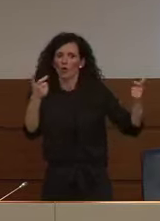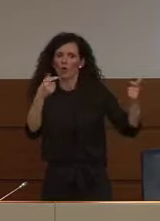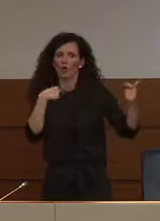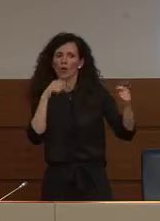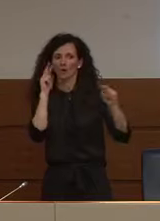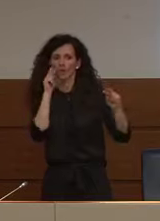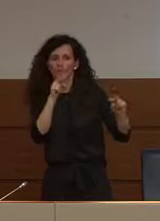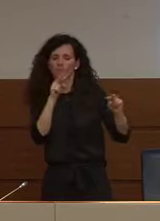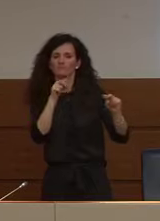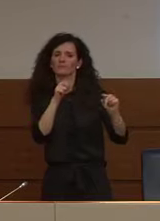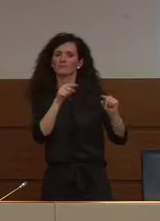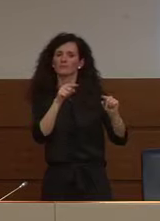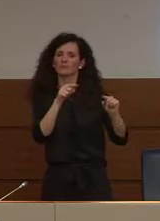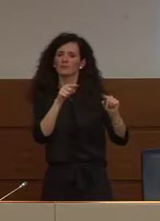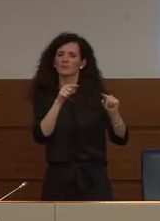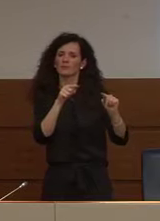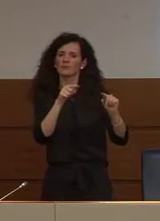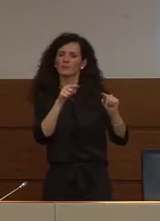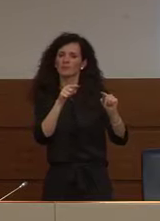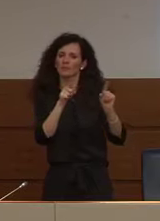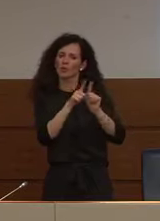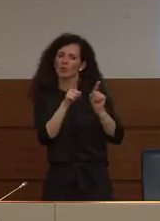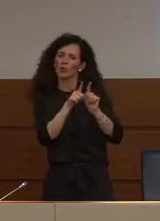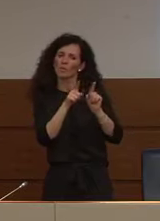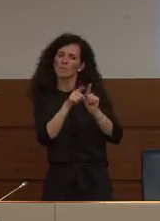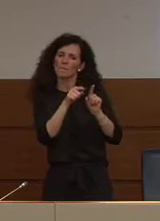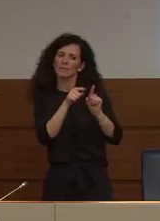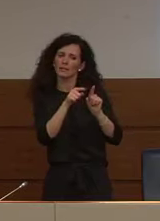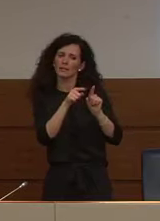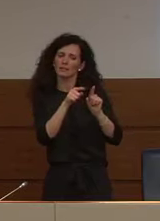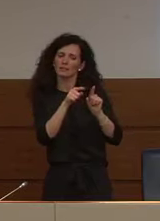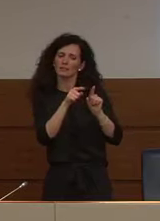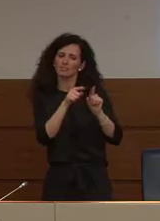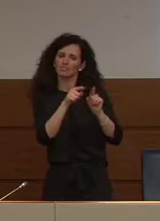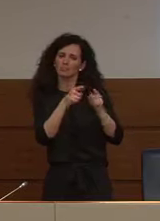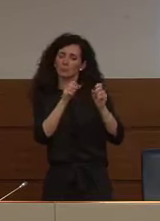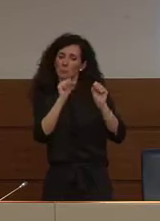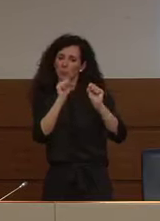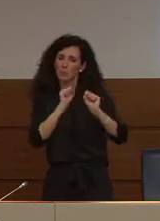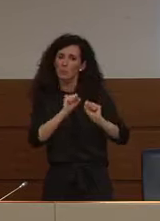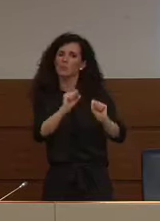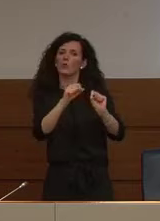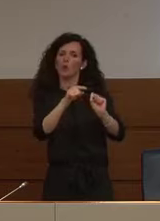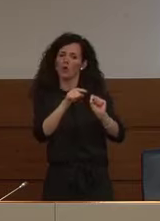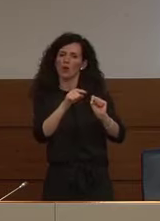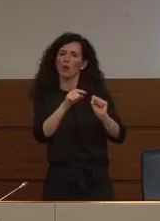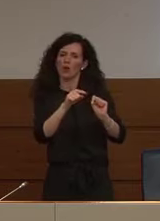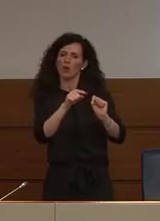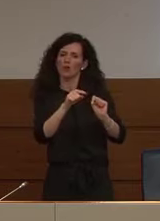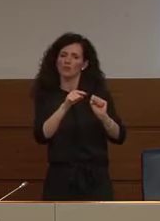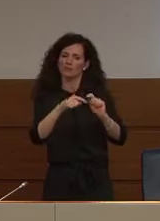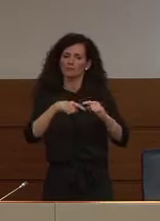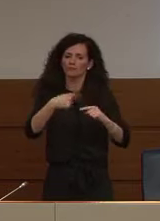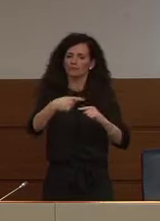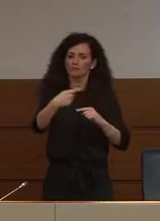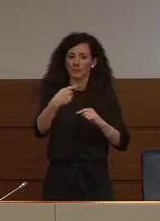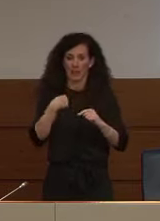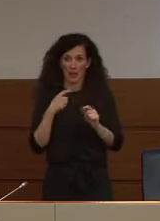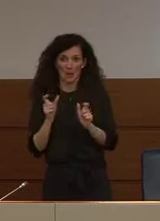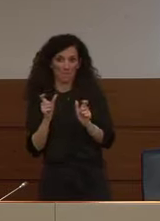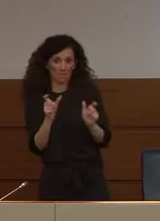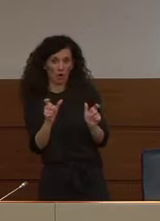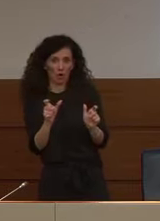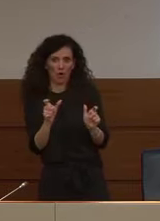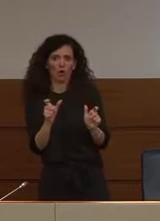come un segnale di quanto potrebbero darci tutte le misure che abbiamo